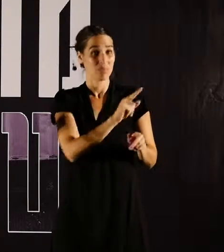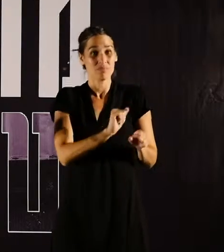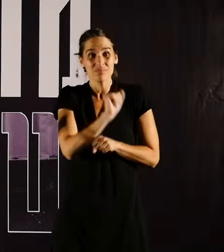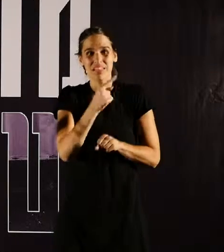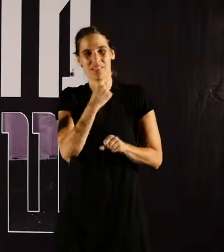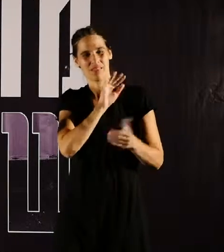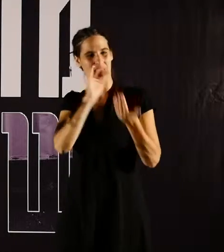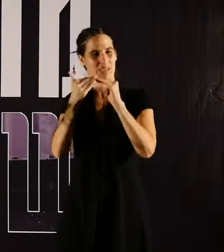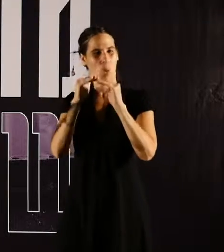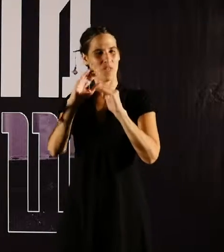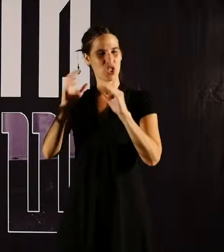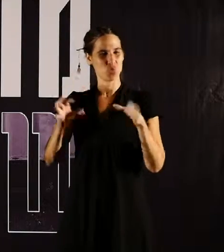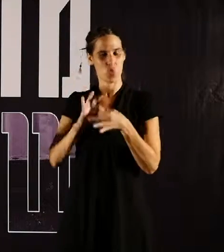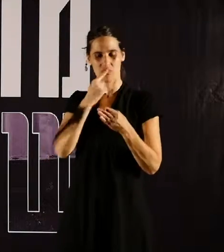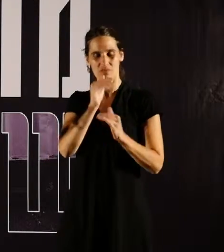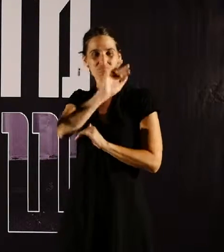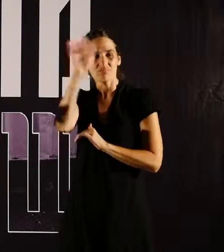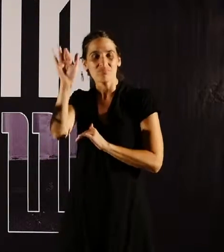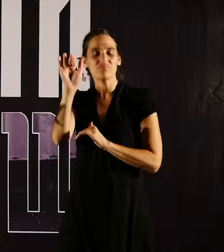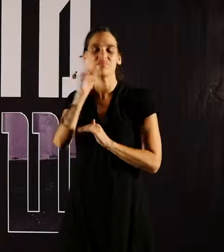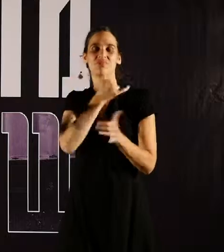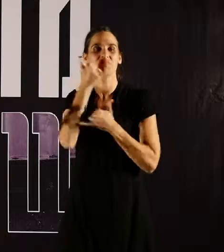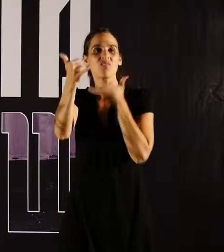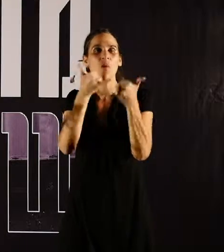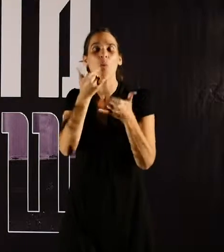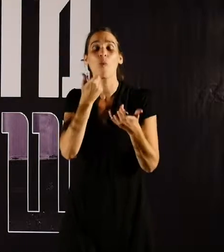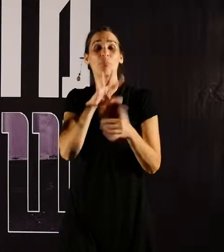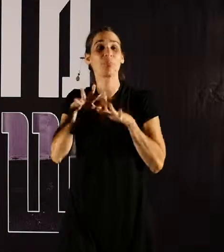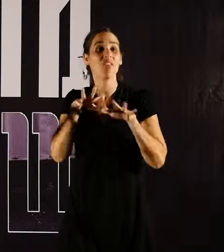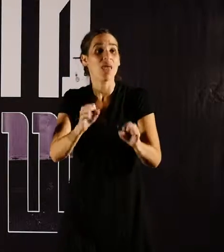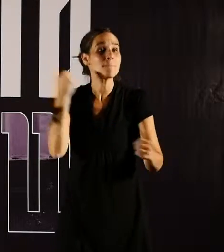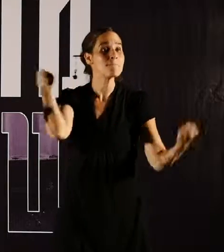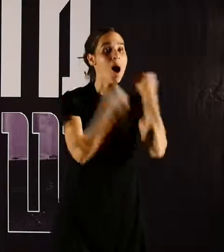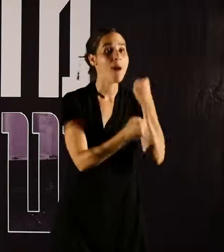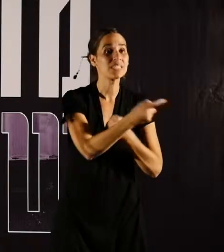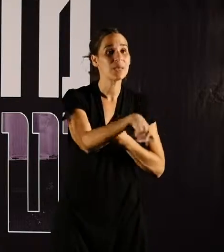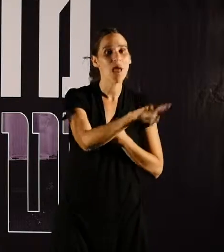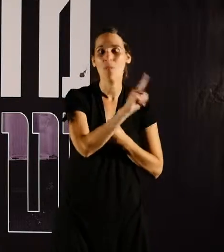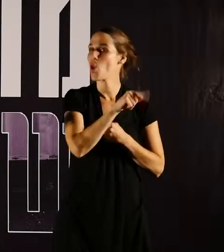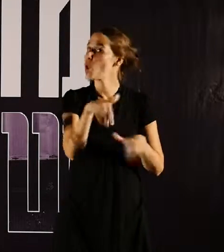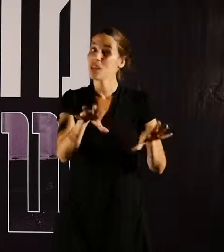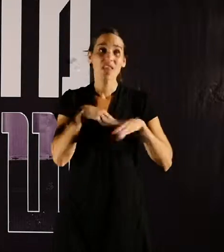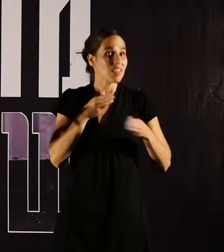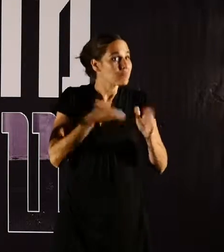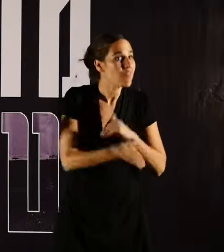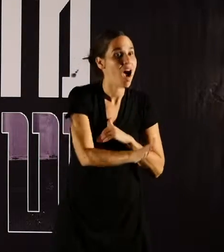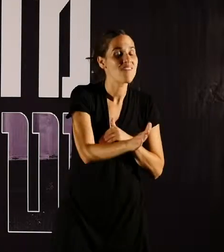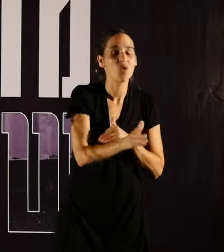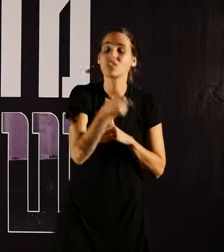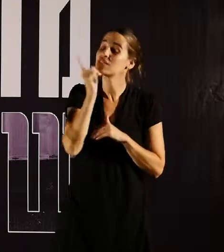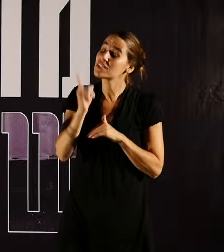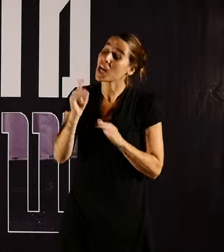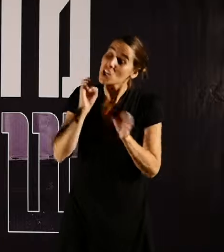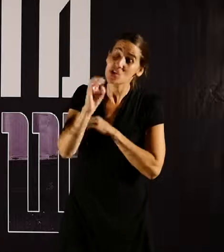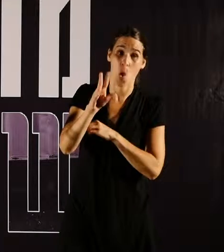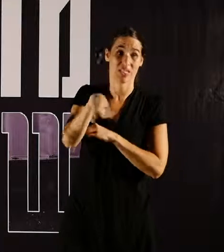המתק הם היו מתקשרים הפלסטינים אומרים שהמתנחלים מרביצים להם, לא נותנים להם לעבור אתם צריכים